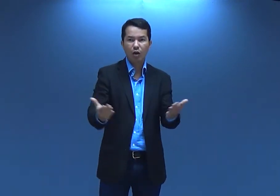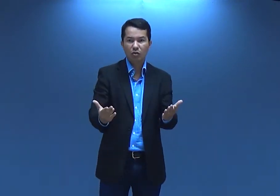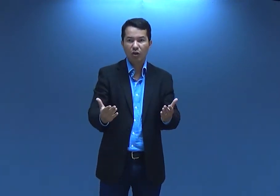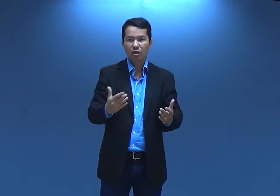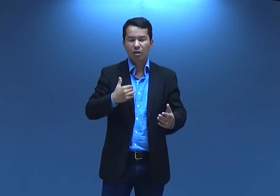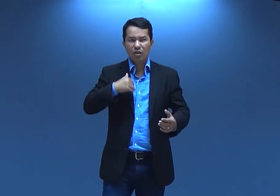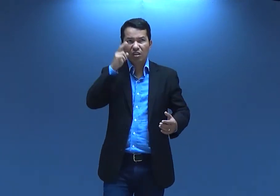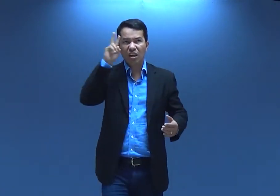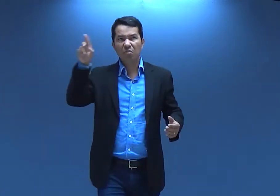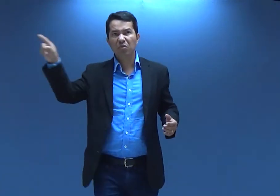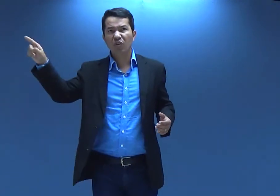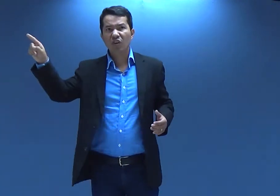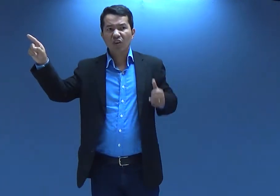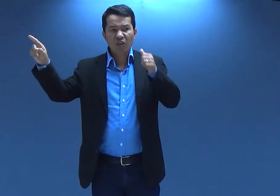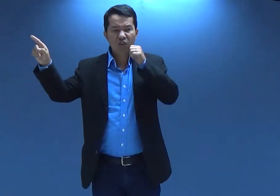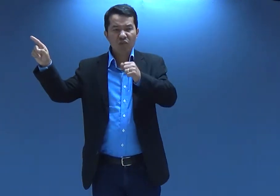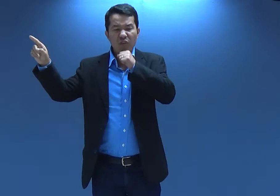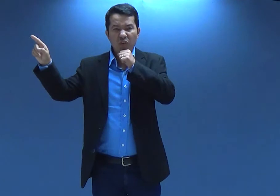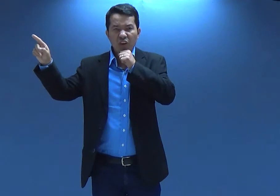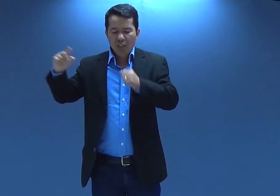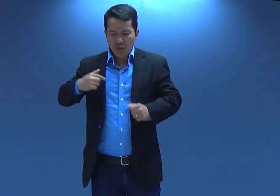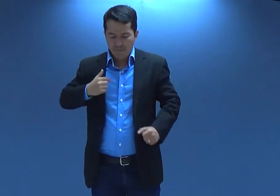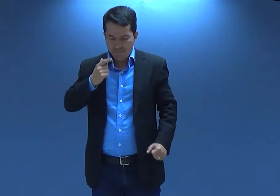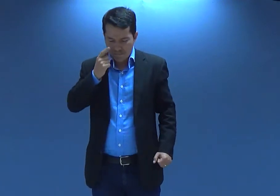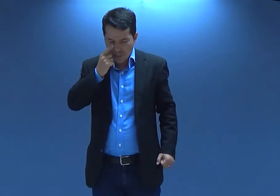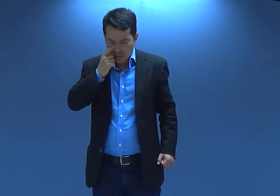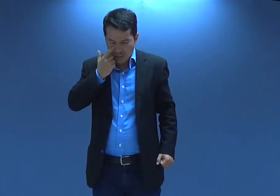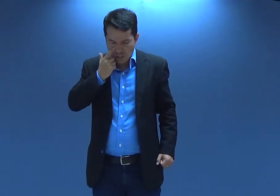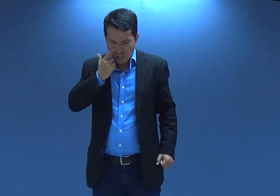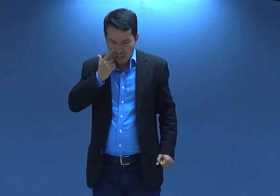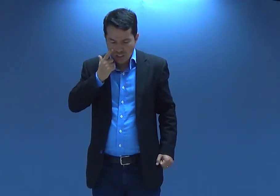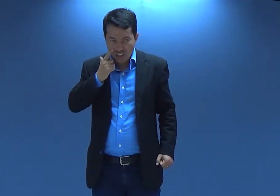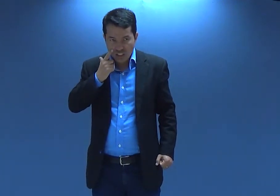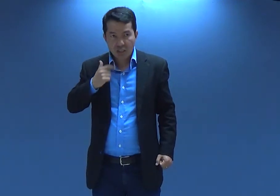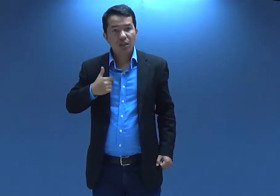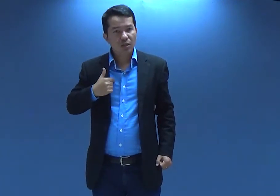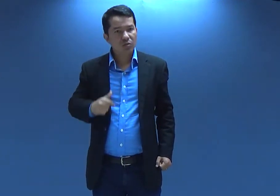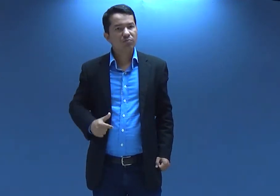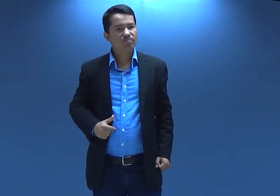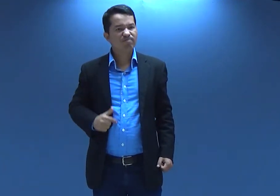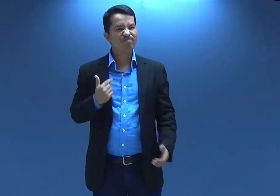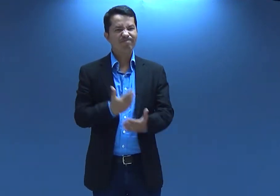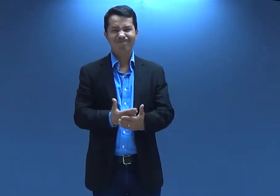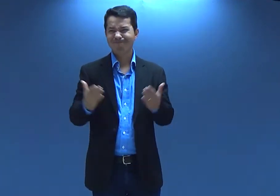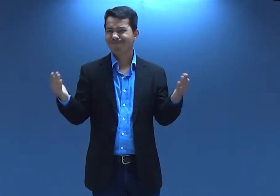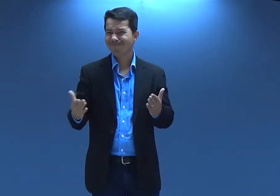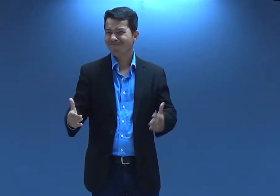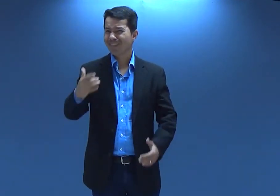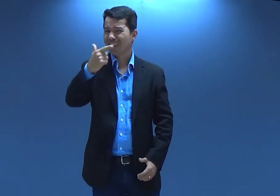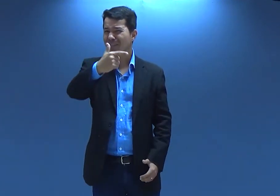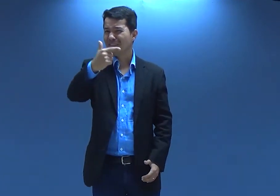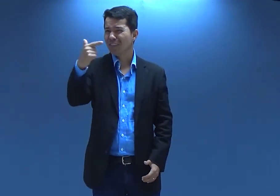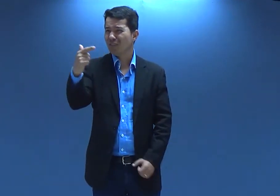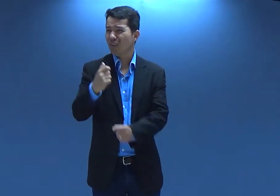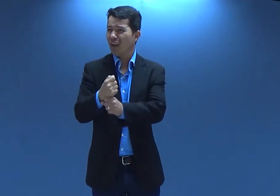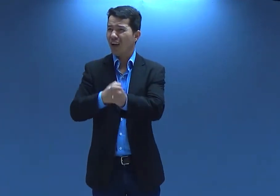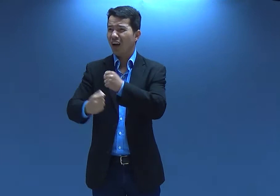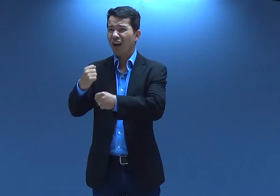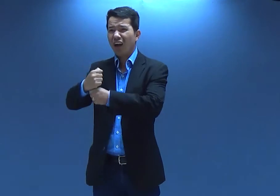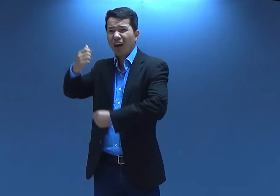E até hoje, eu lembro dela, me dá uma tristeza, eu choro, até hoje, já fazem 22